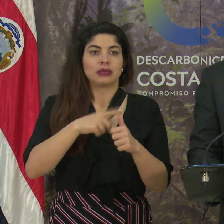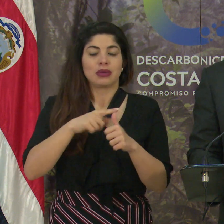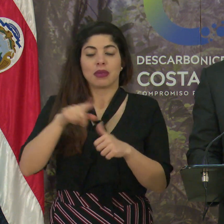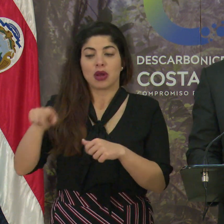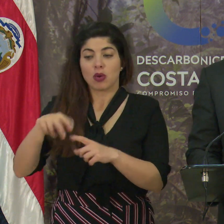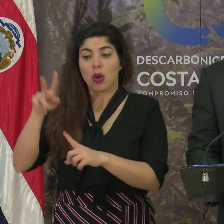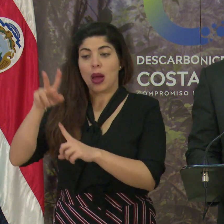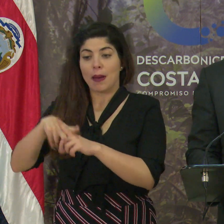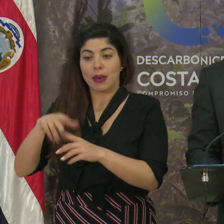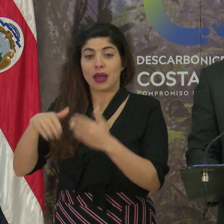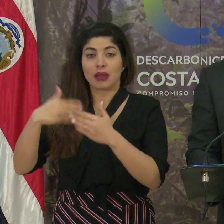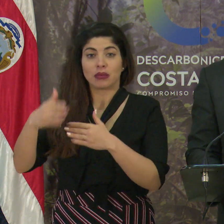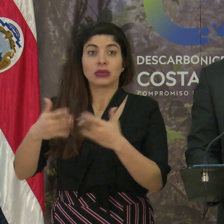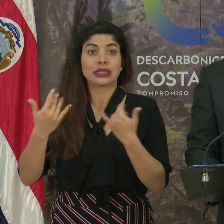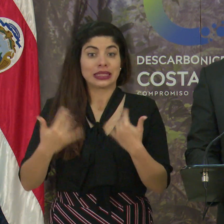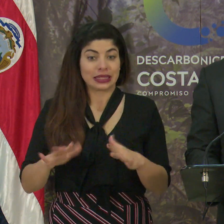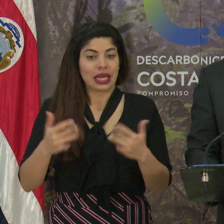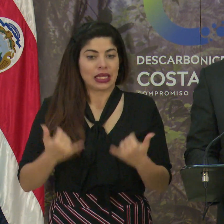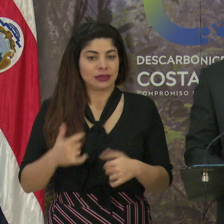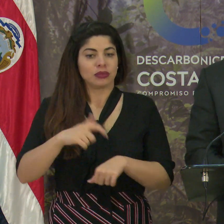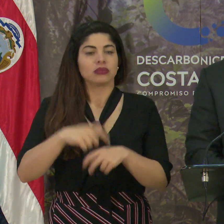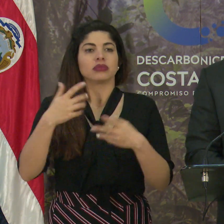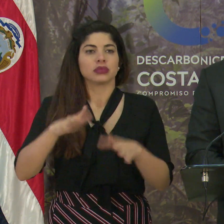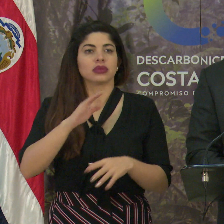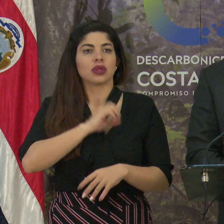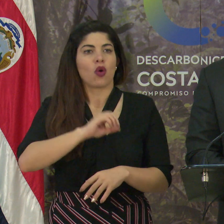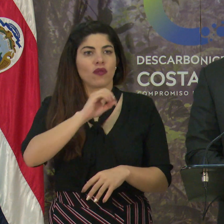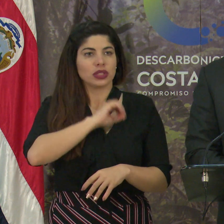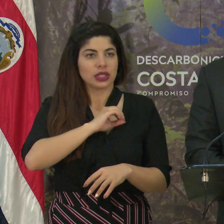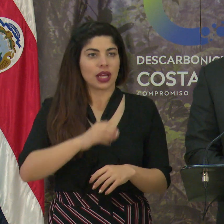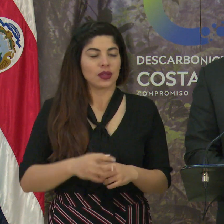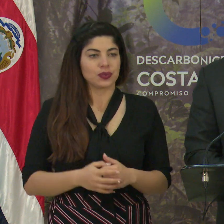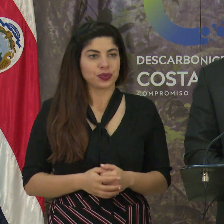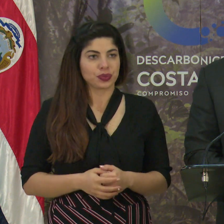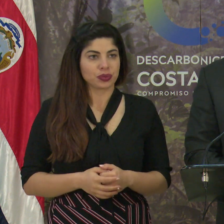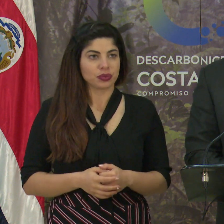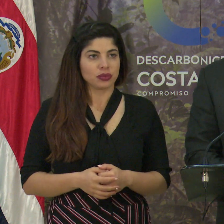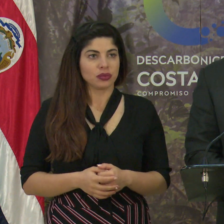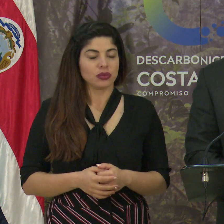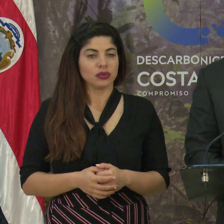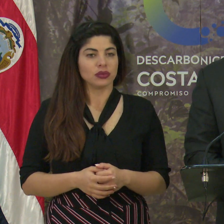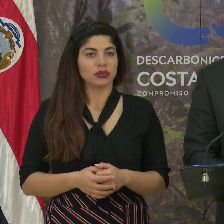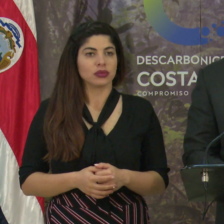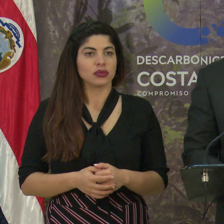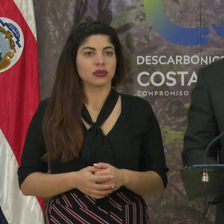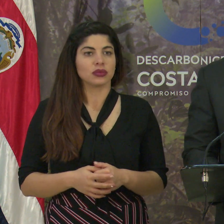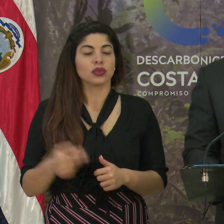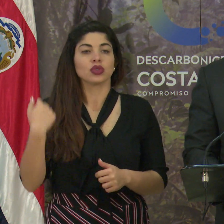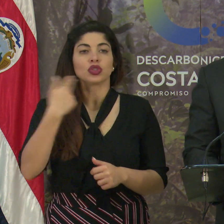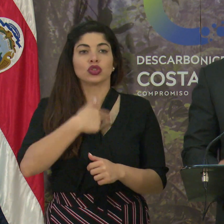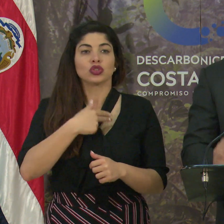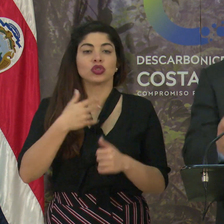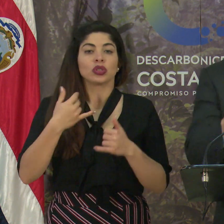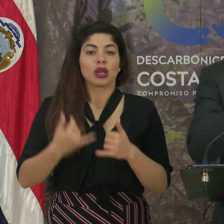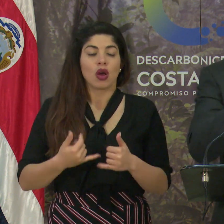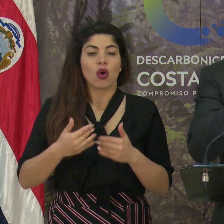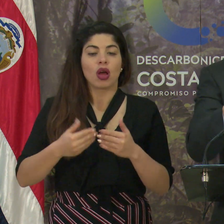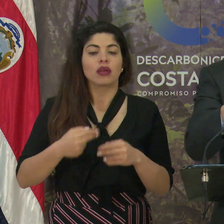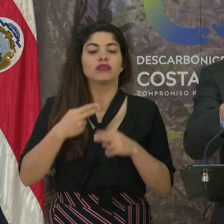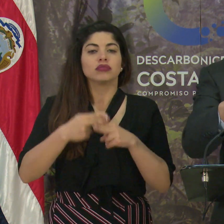se adopta, ese acto ya es oficial. Y hemos procedido a